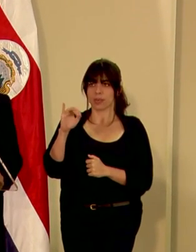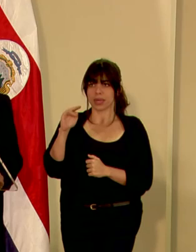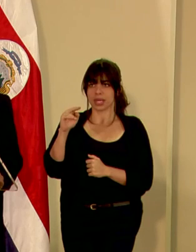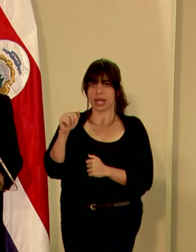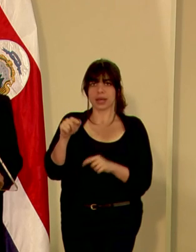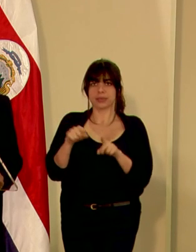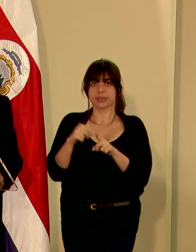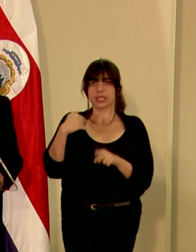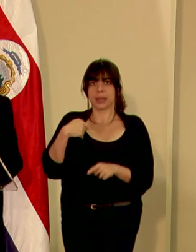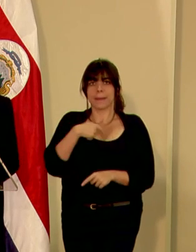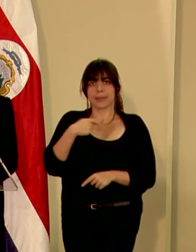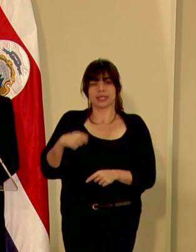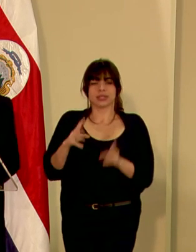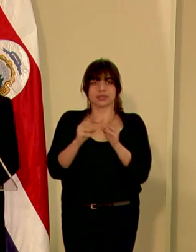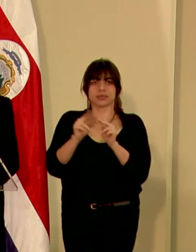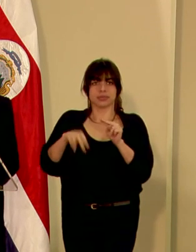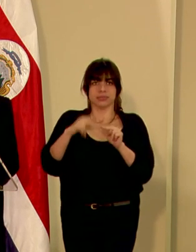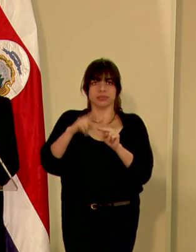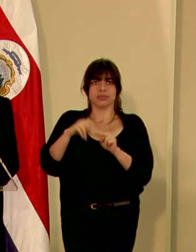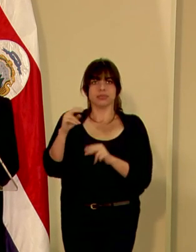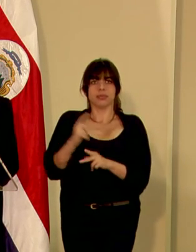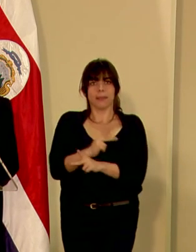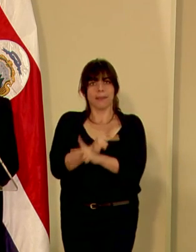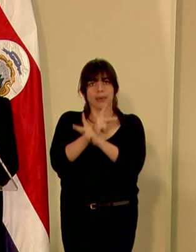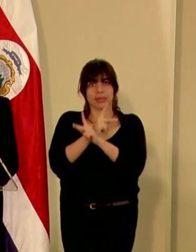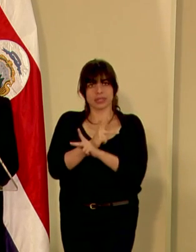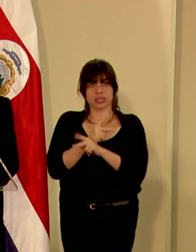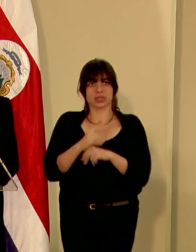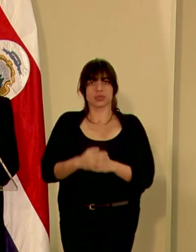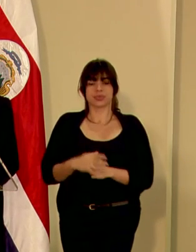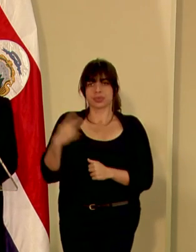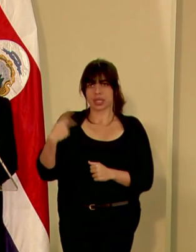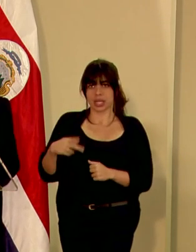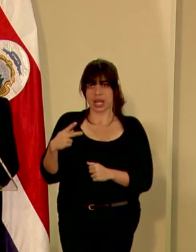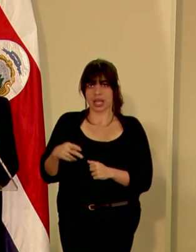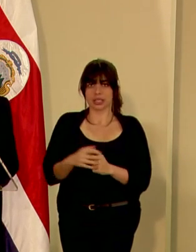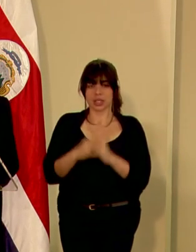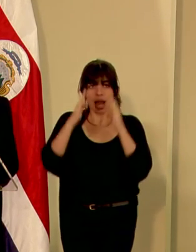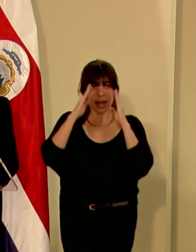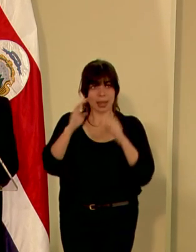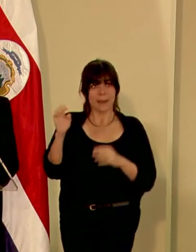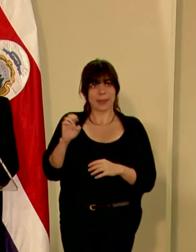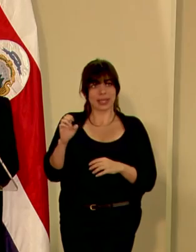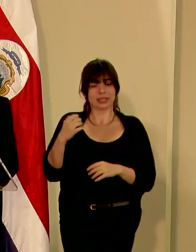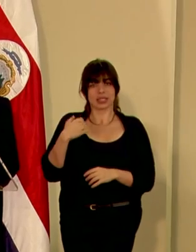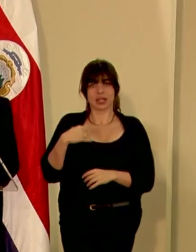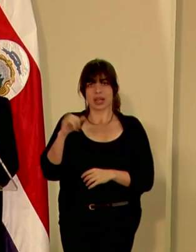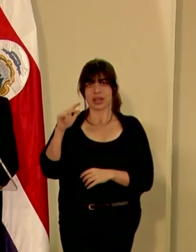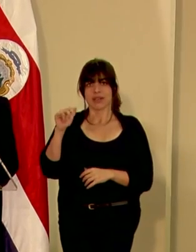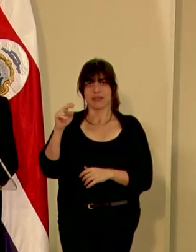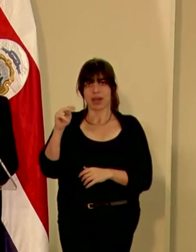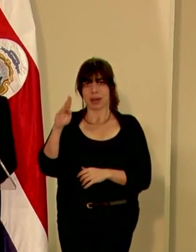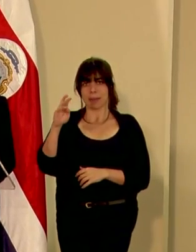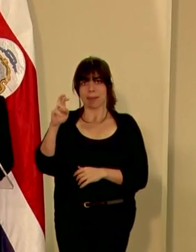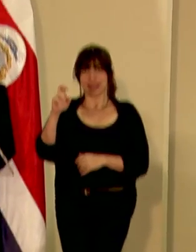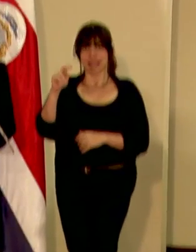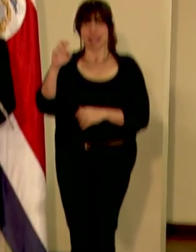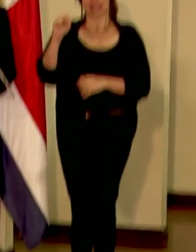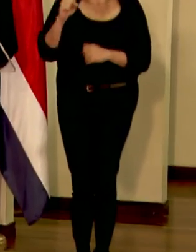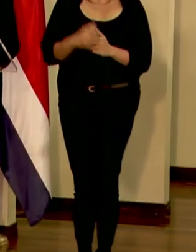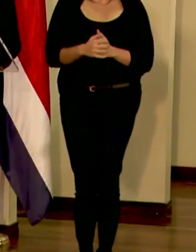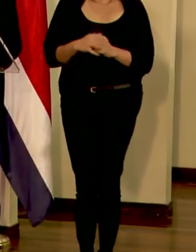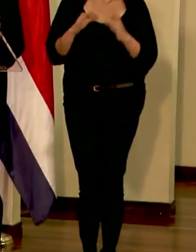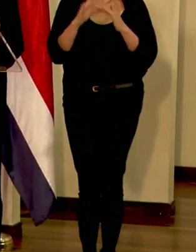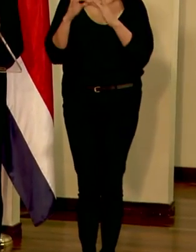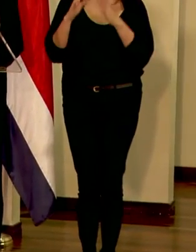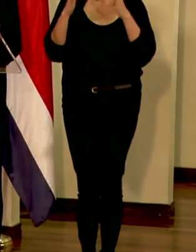así como el señor Presidente de la Comisión Nacional de Prevención de Riesgos y Atención de Emergencias, don Iván Brenes, y